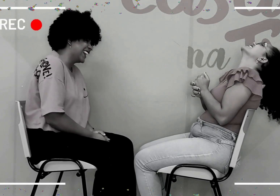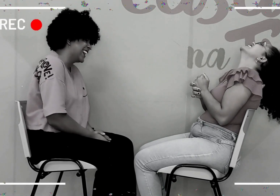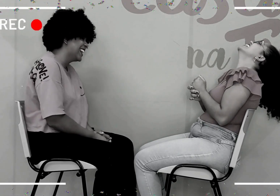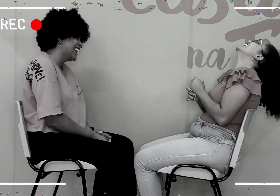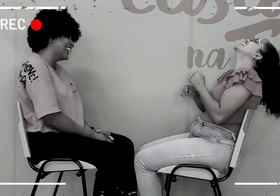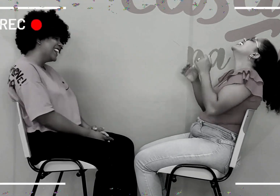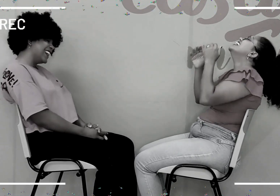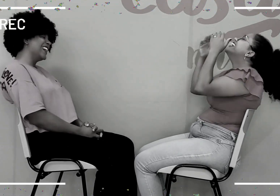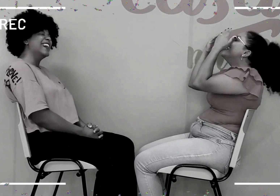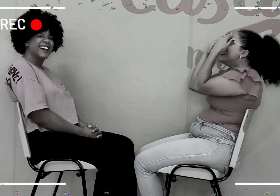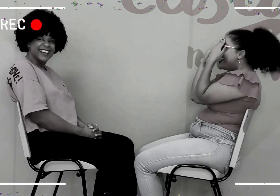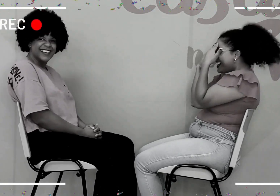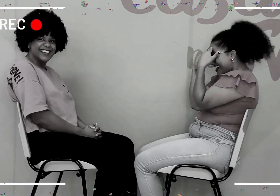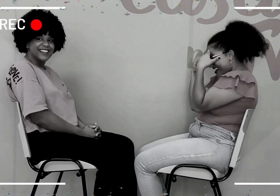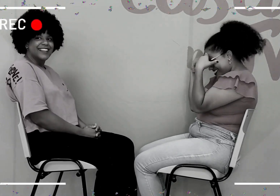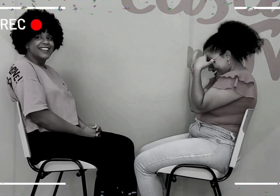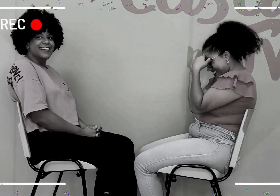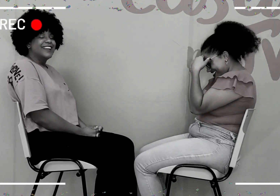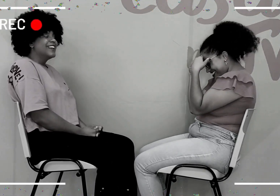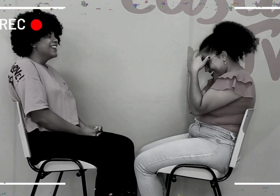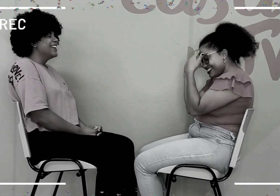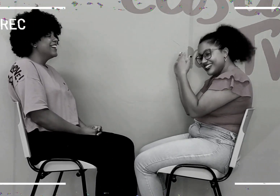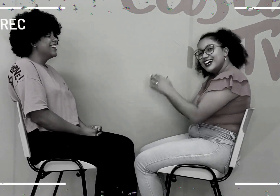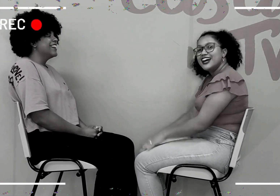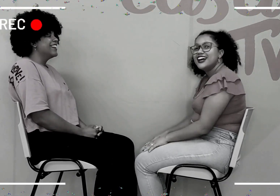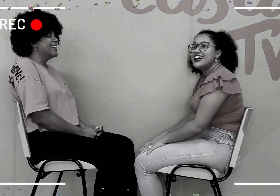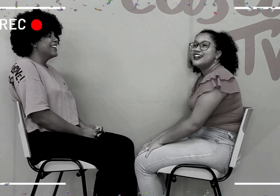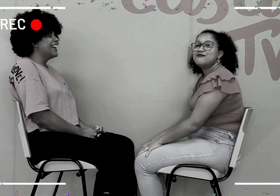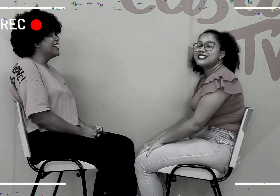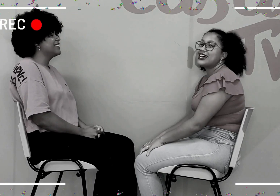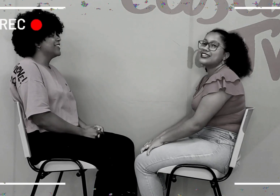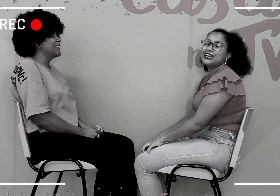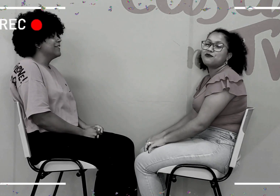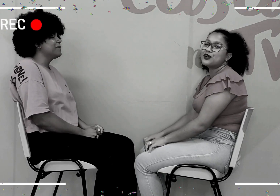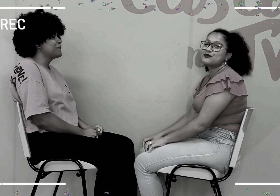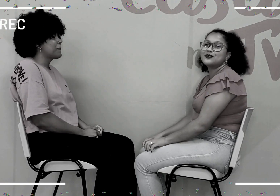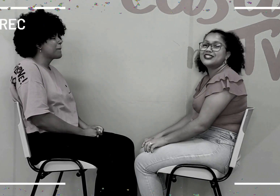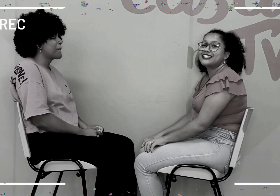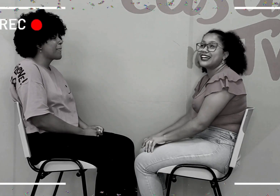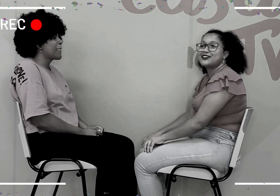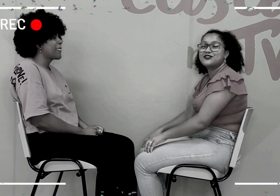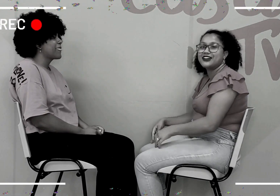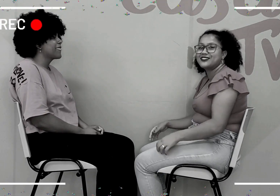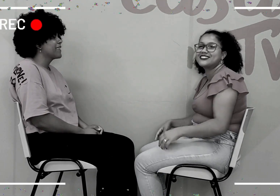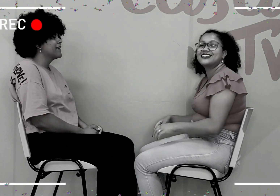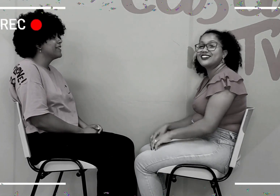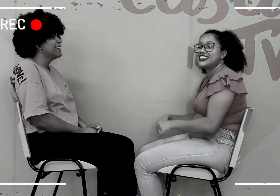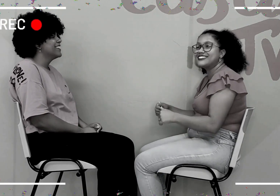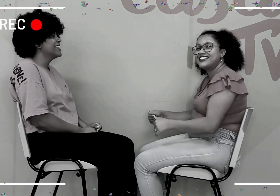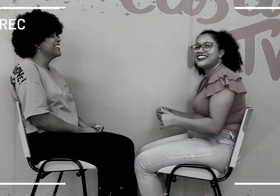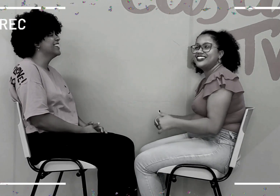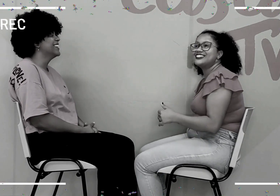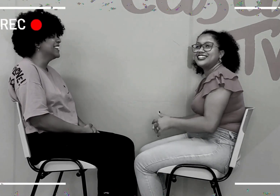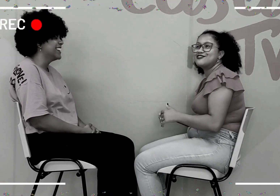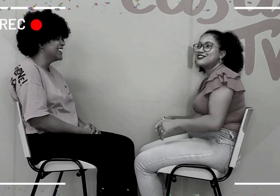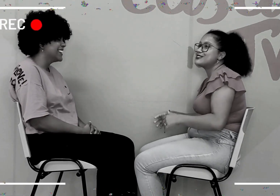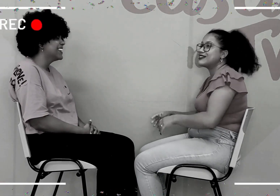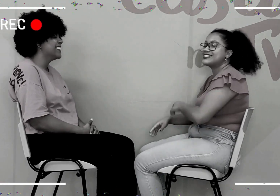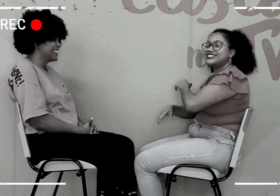Faz um ferrazinho, faz um invertido Faz aí depois o meu tic tac não vai continuar, eu descei da outra vez Eu